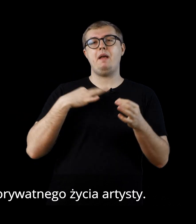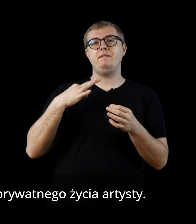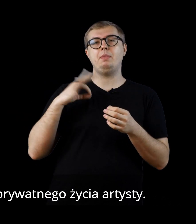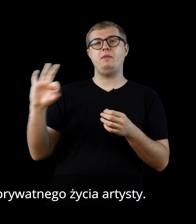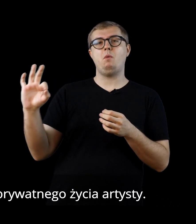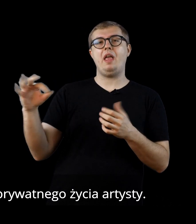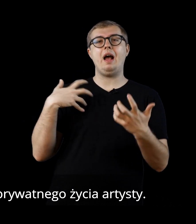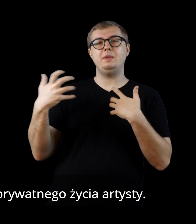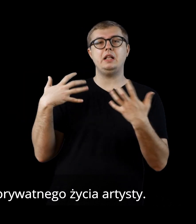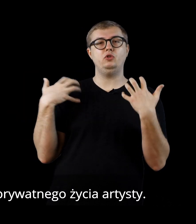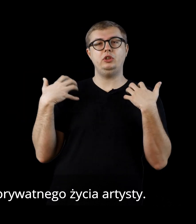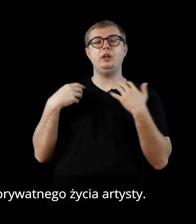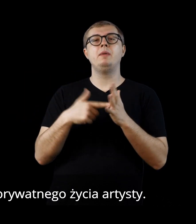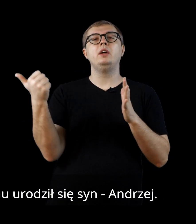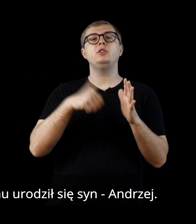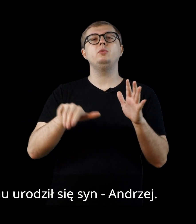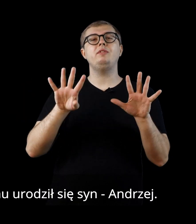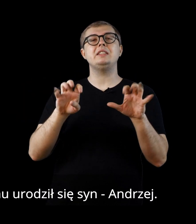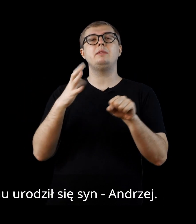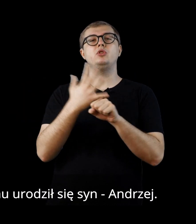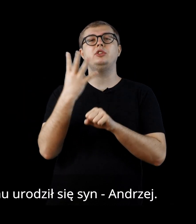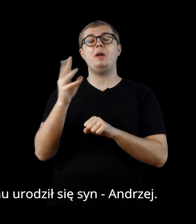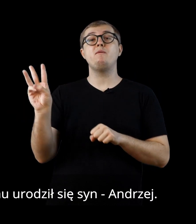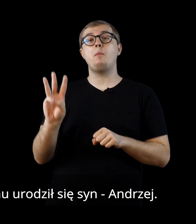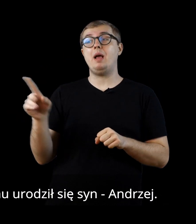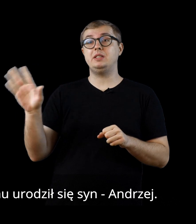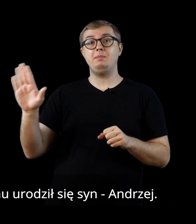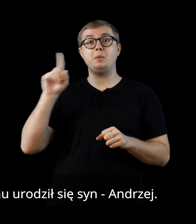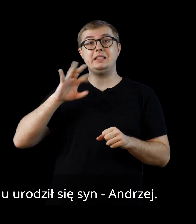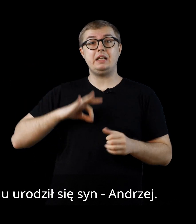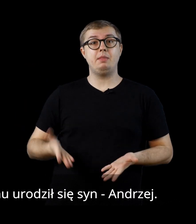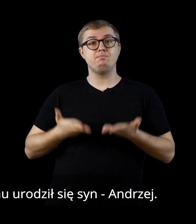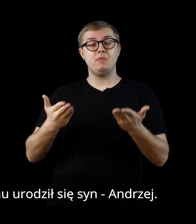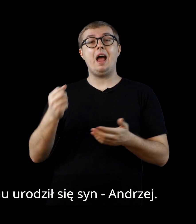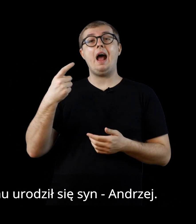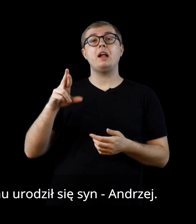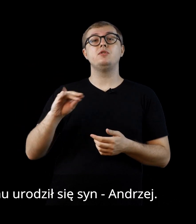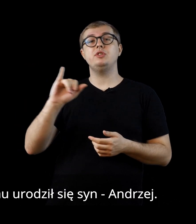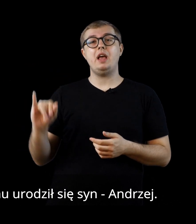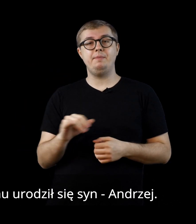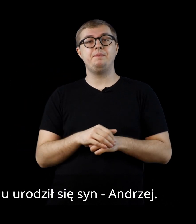prywatnego życia artysty. W 1954. w Rublewskiemu urodził się syn – Andrzej.